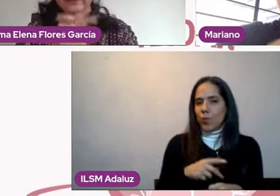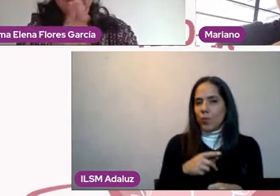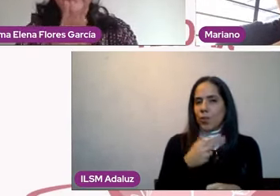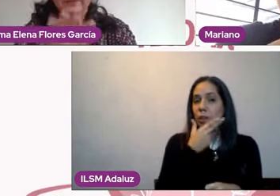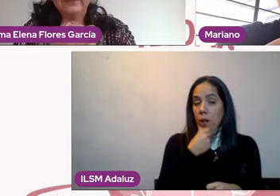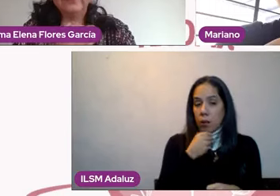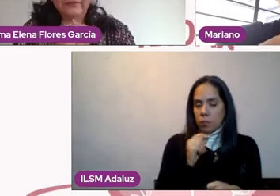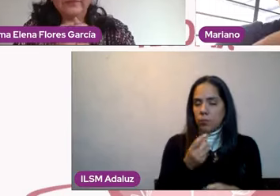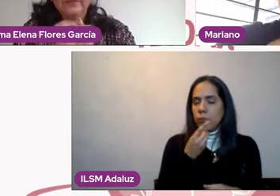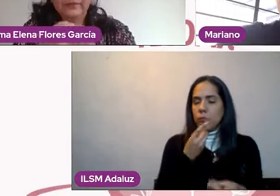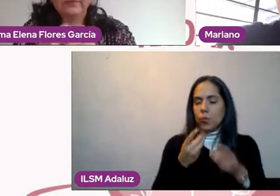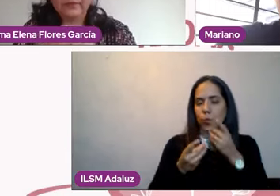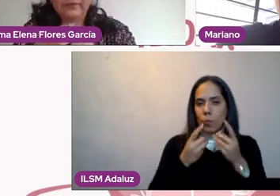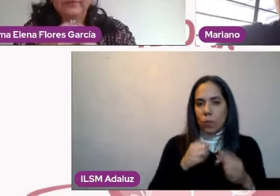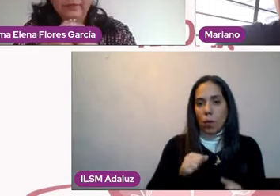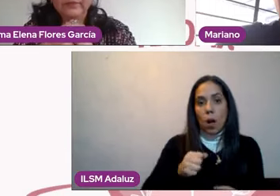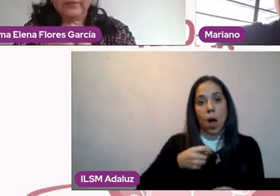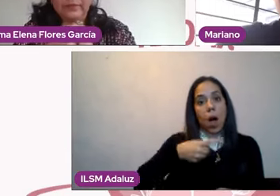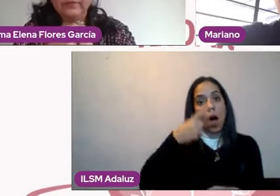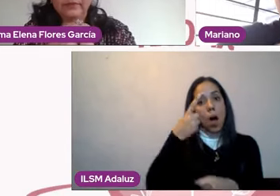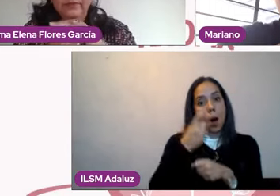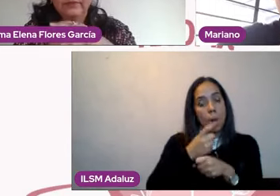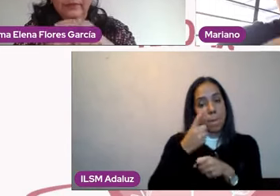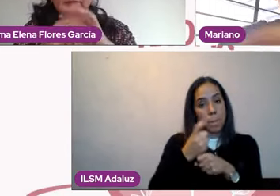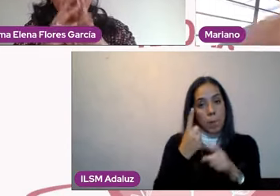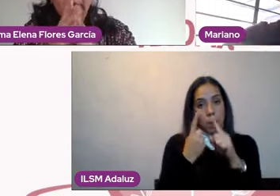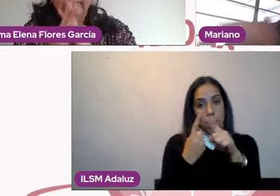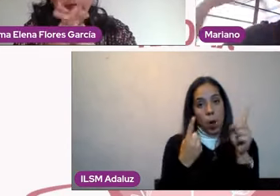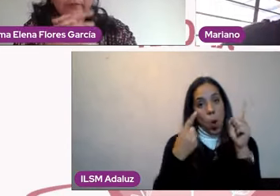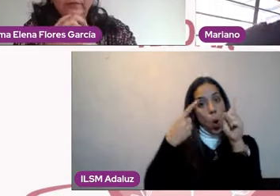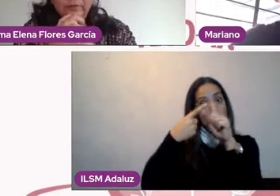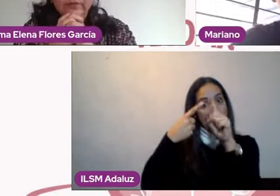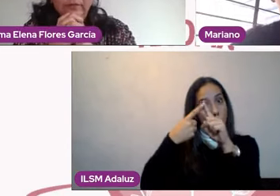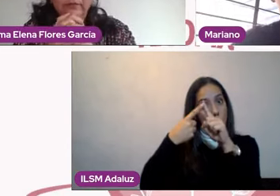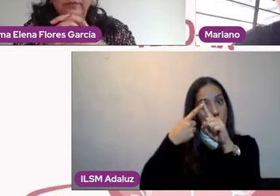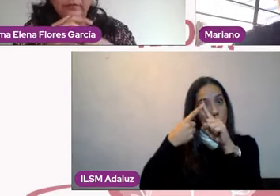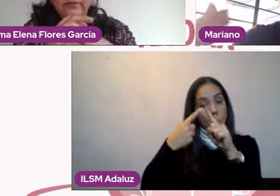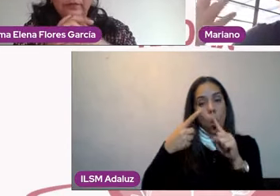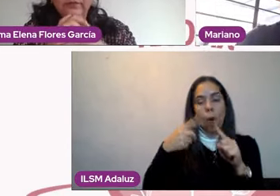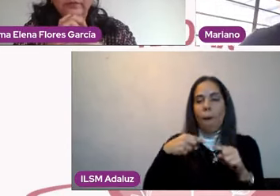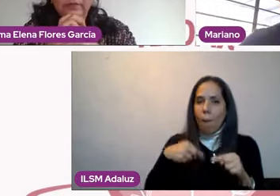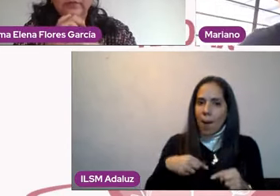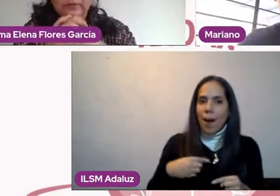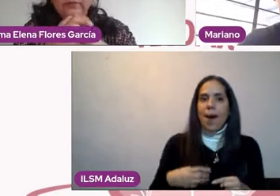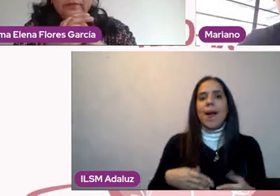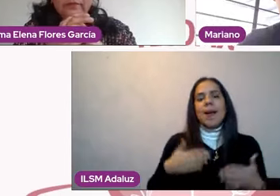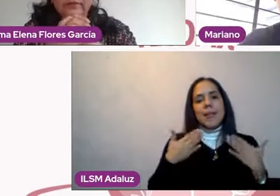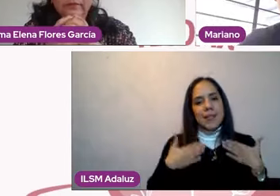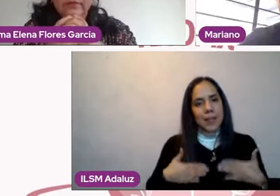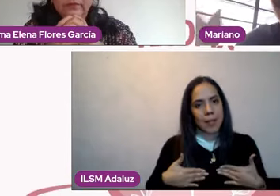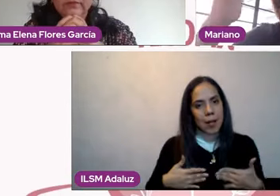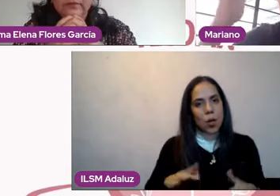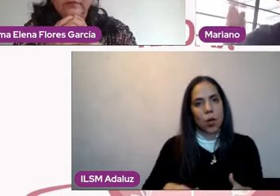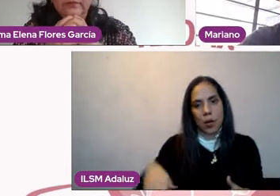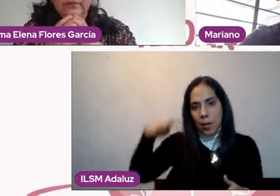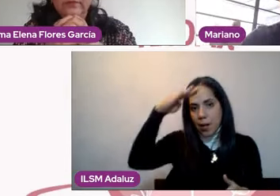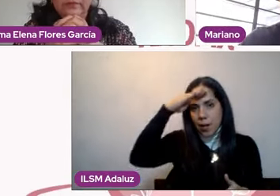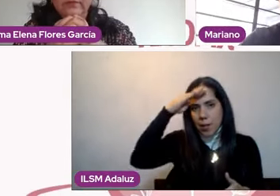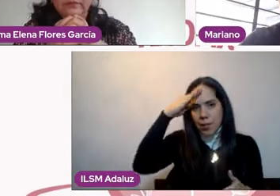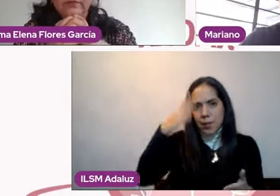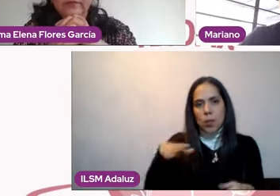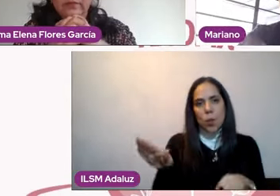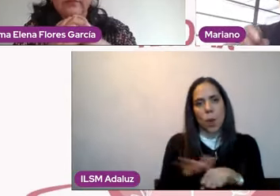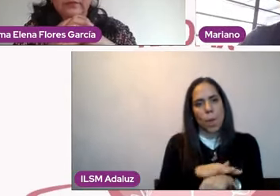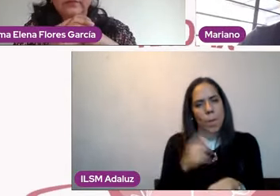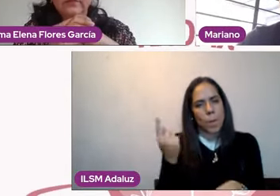ser consciente y honesto con nosotros mismos de por qué vamos caminando hacia el estar en pareja. Ese es el paso